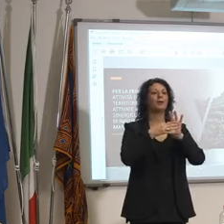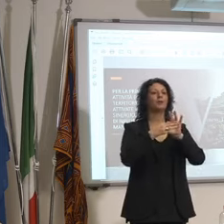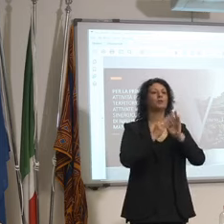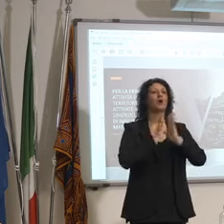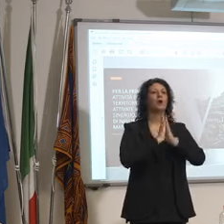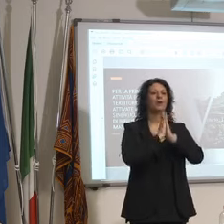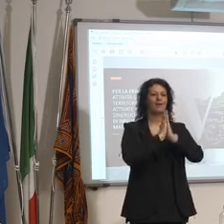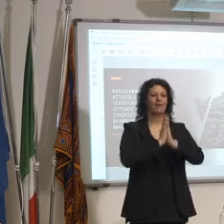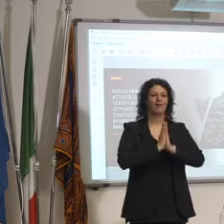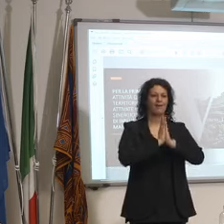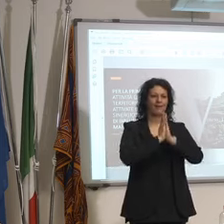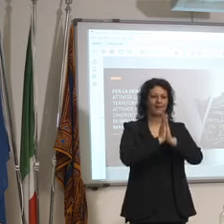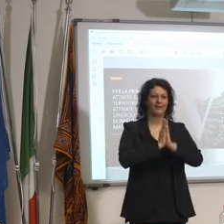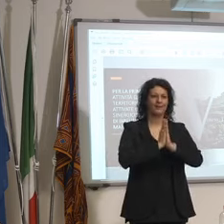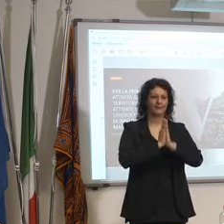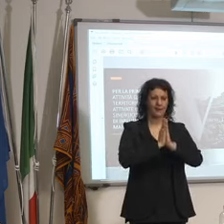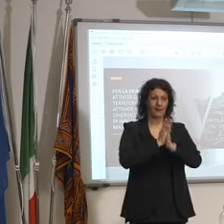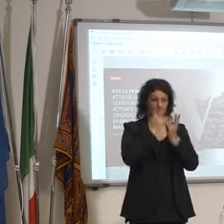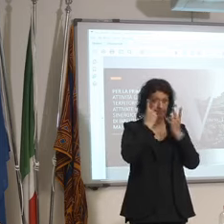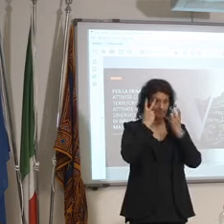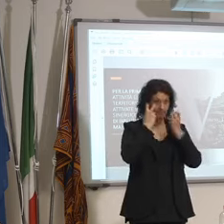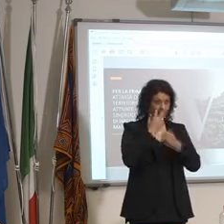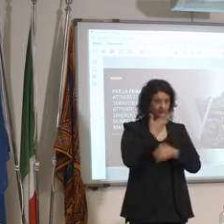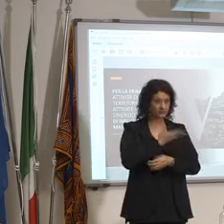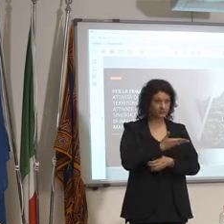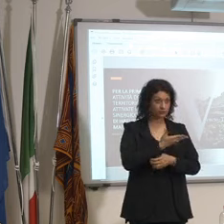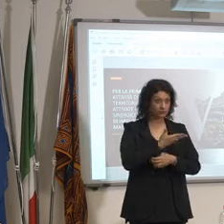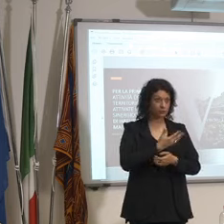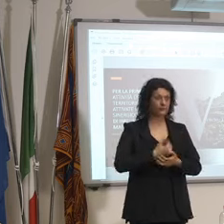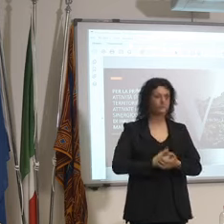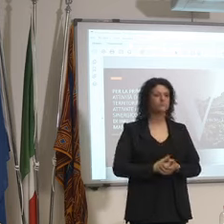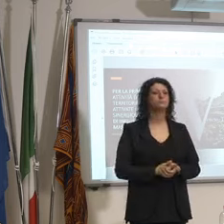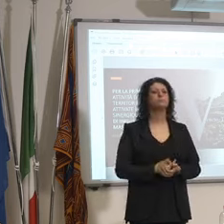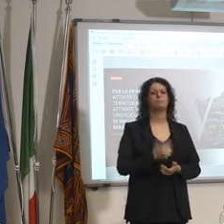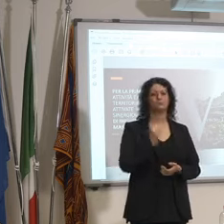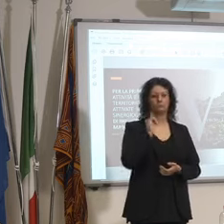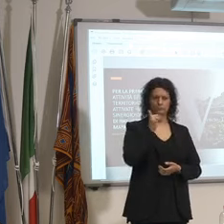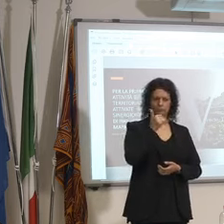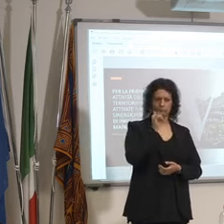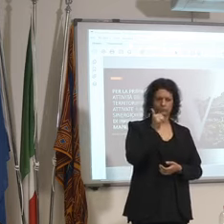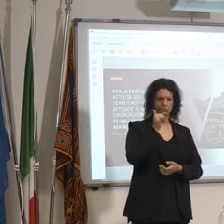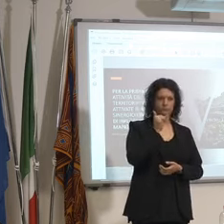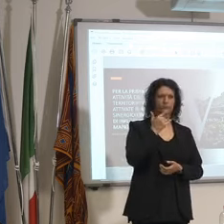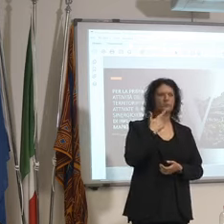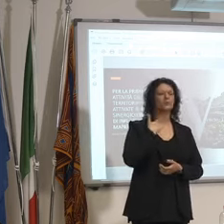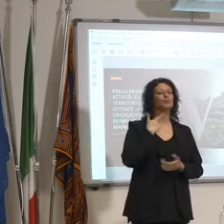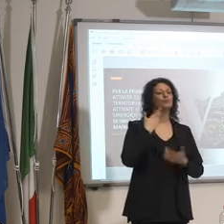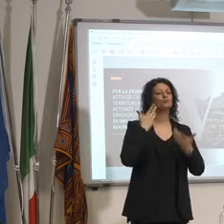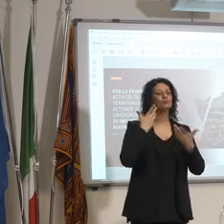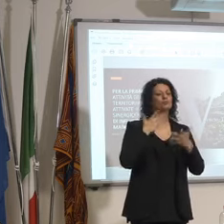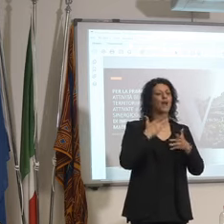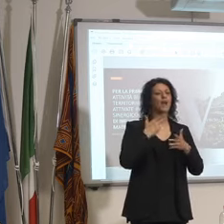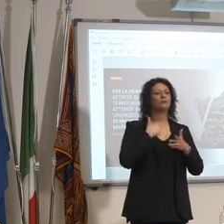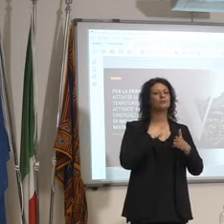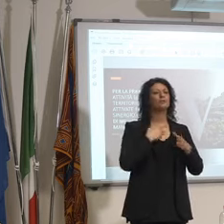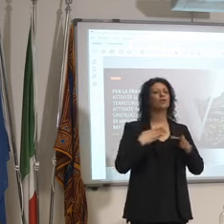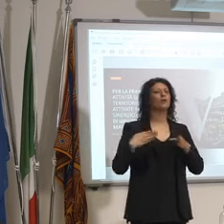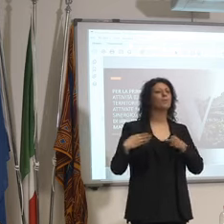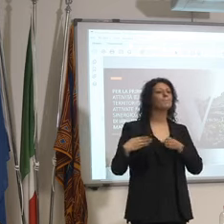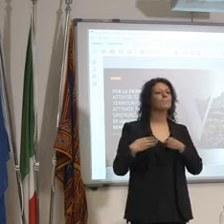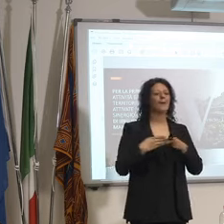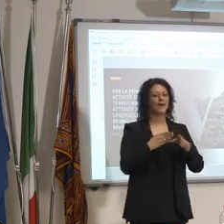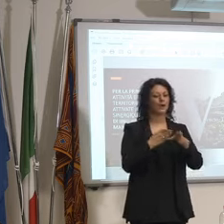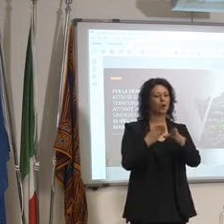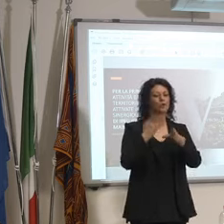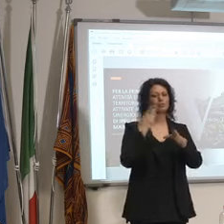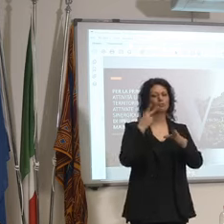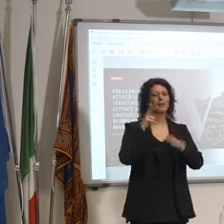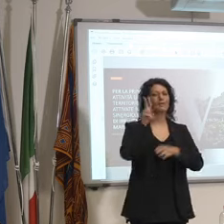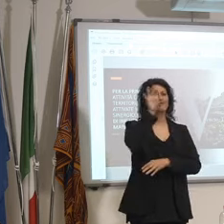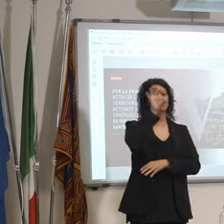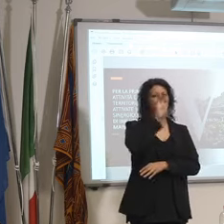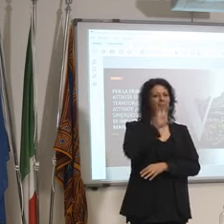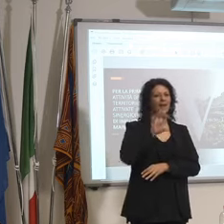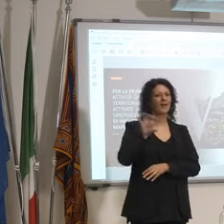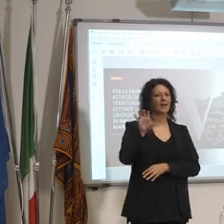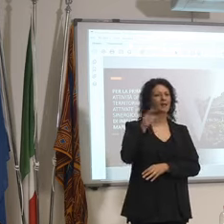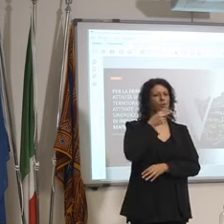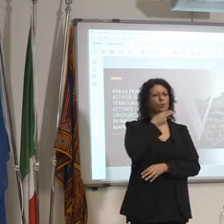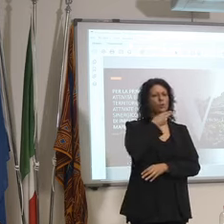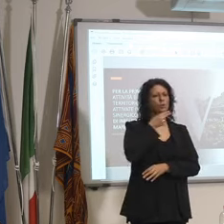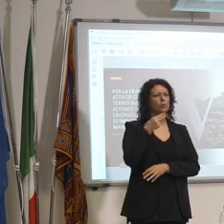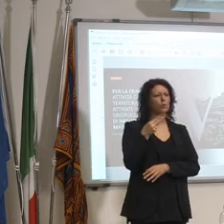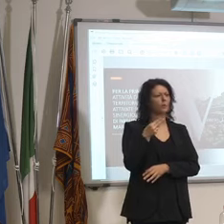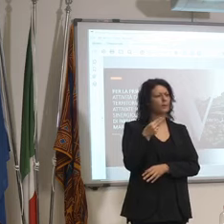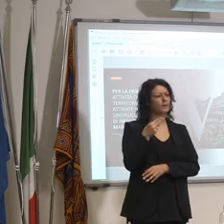dell'arte assolutamente sì noi abbiamo già dei percorsi attivati in Veneto e si chiama Claudio